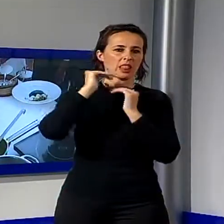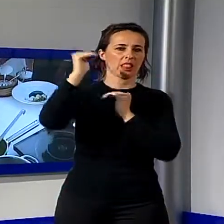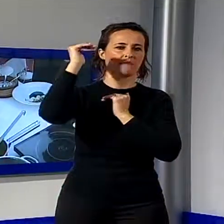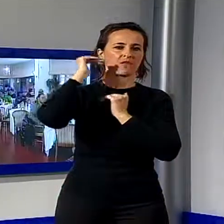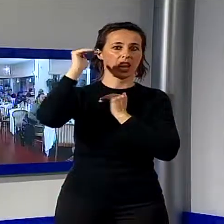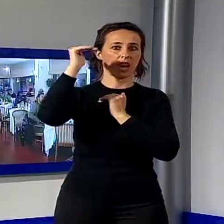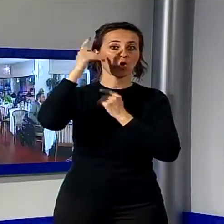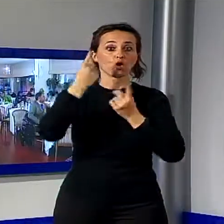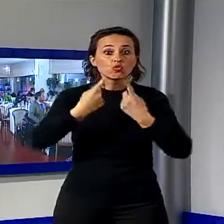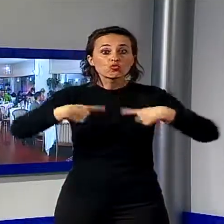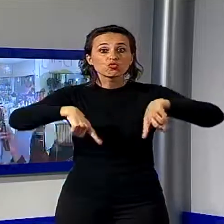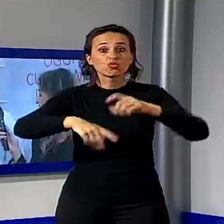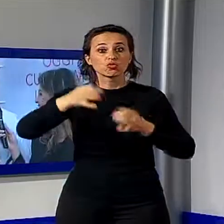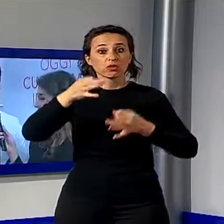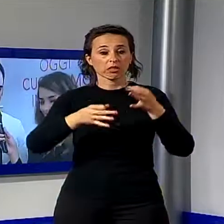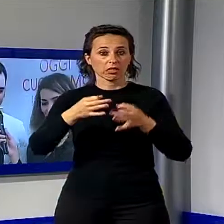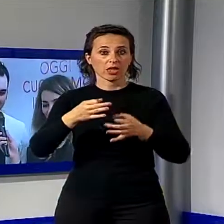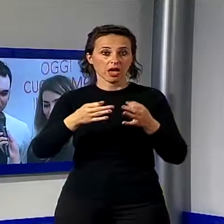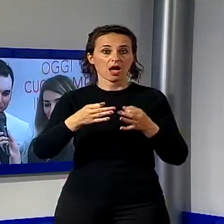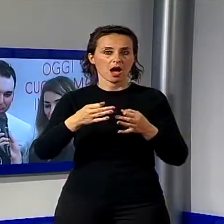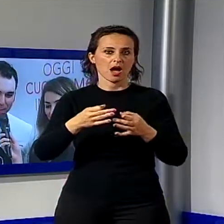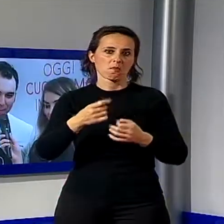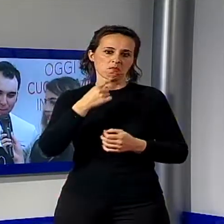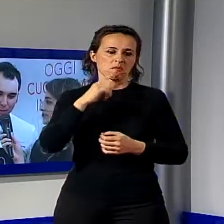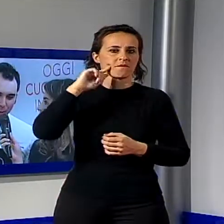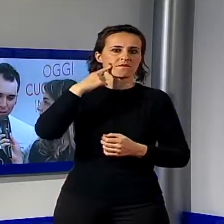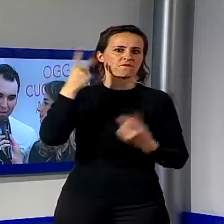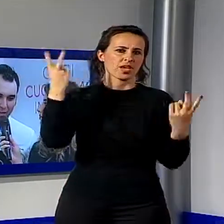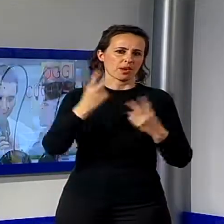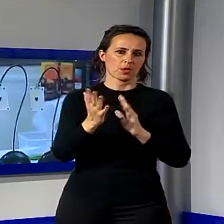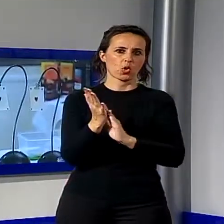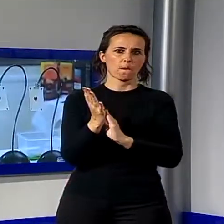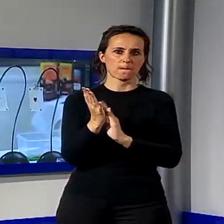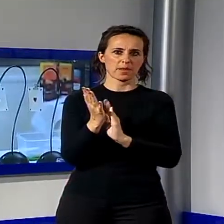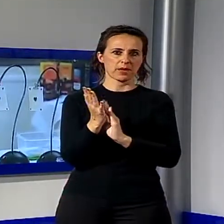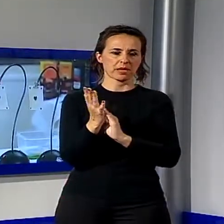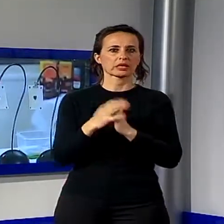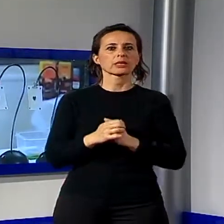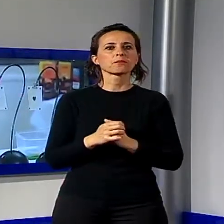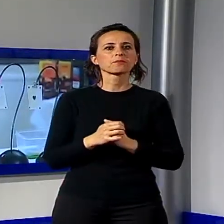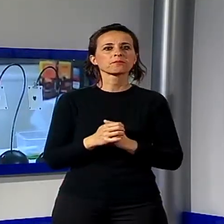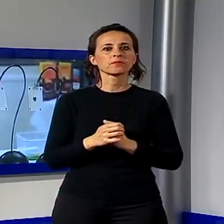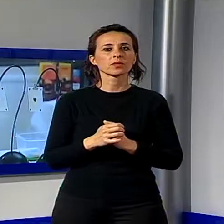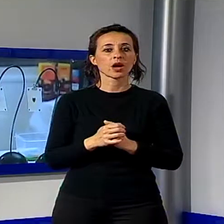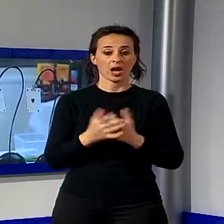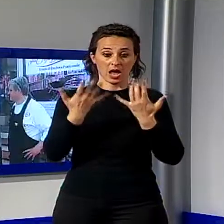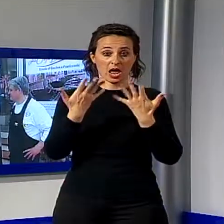giuria, formata da Gianluca Domenici, Andrea Balzani e Abramo Rossi. Al termine, la coppia di cuochi ha ottenuto 97